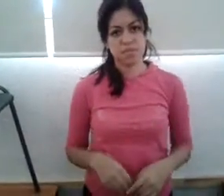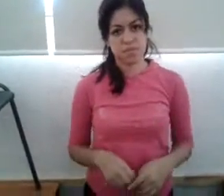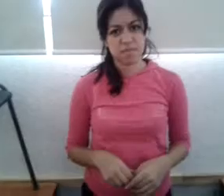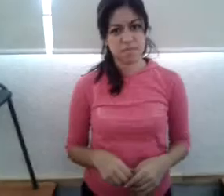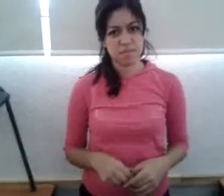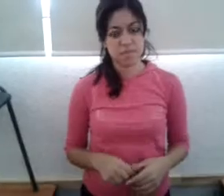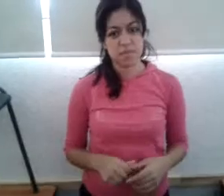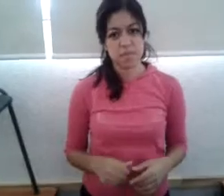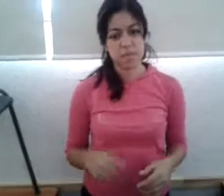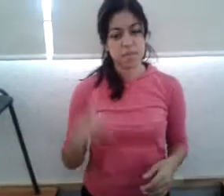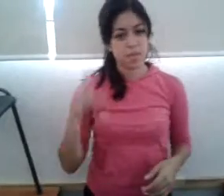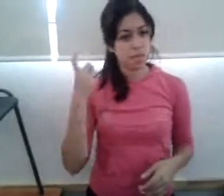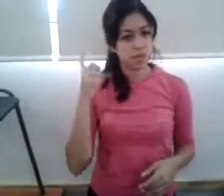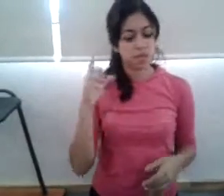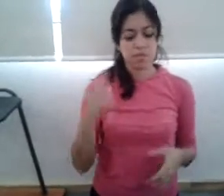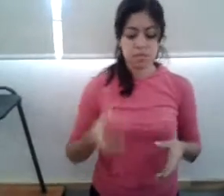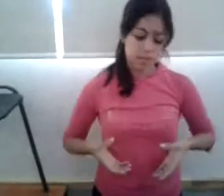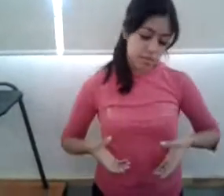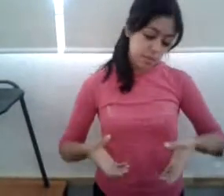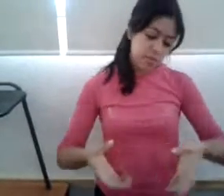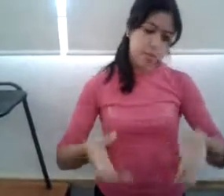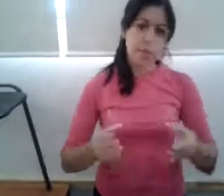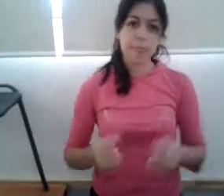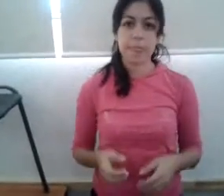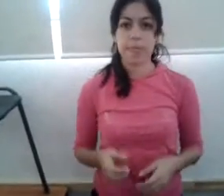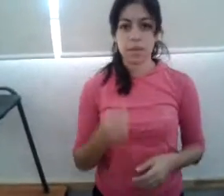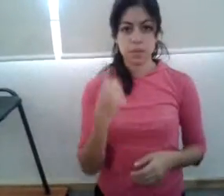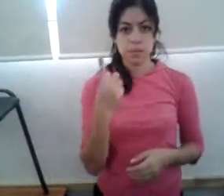Cuando en camino, un zorro encontrar,